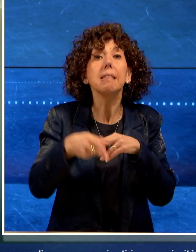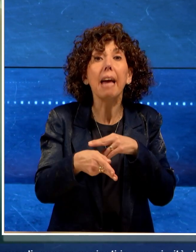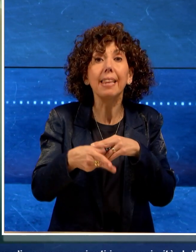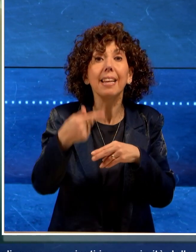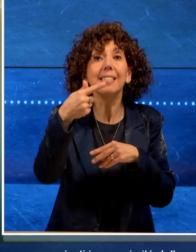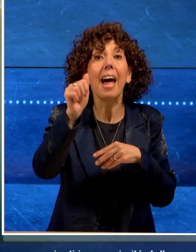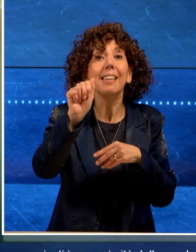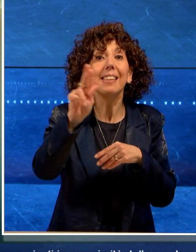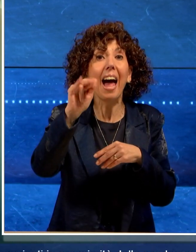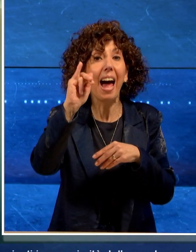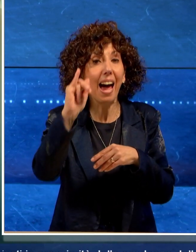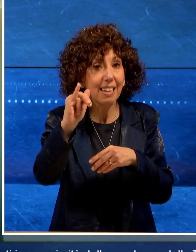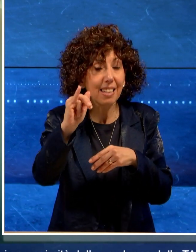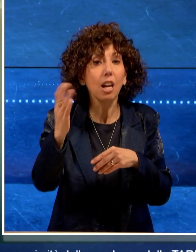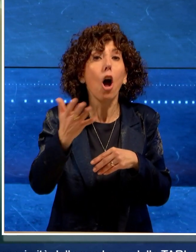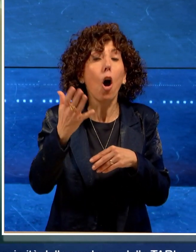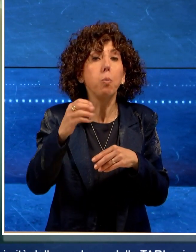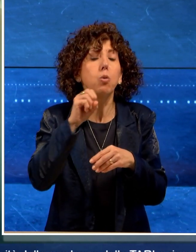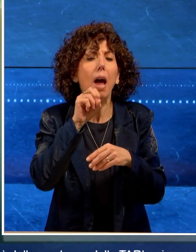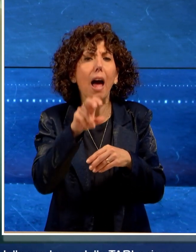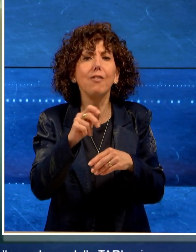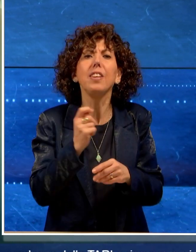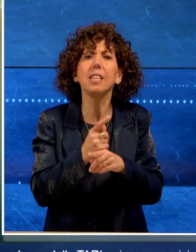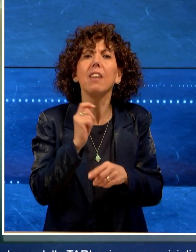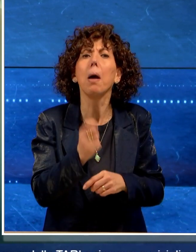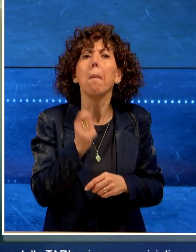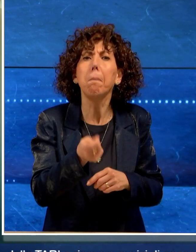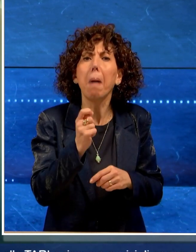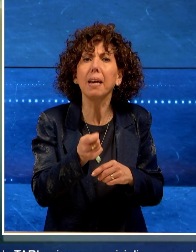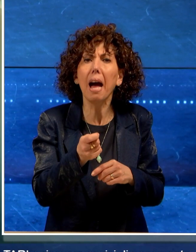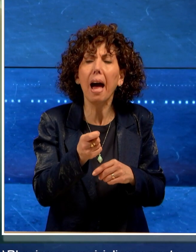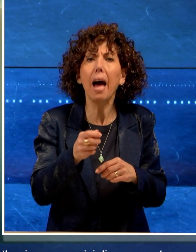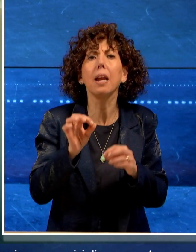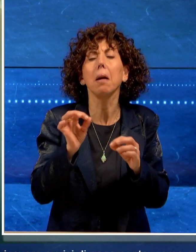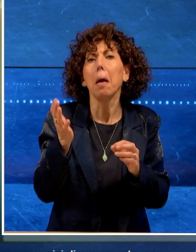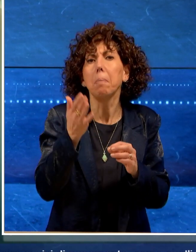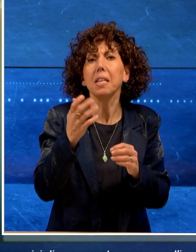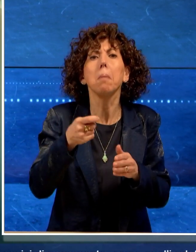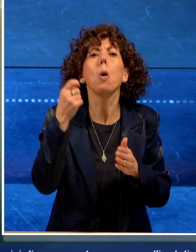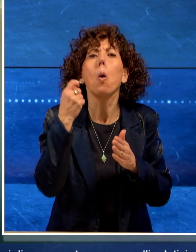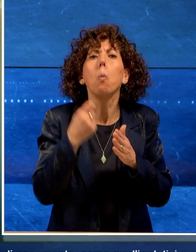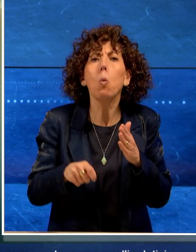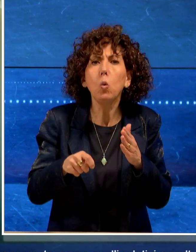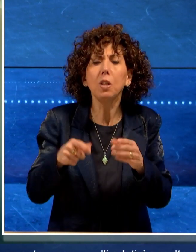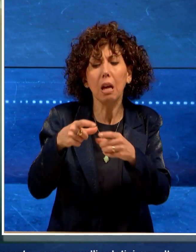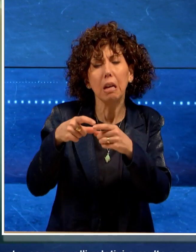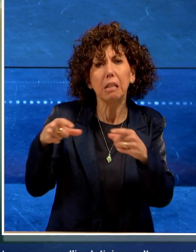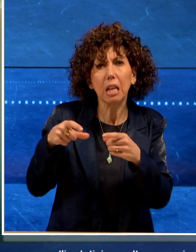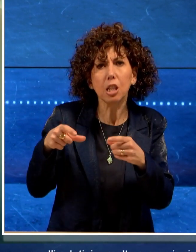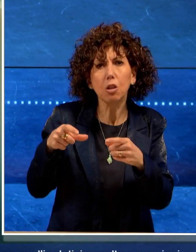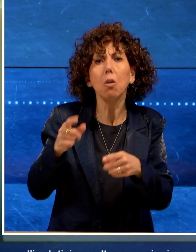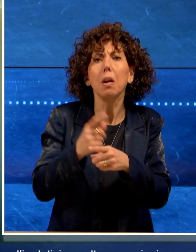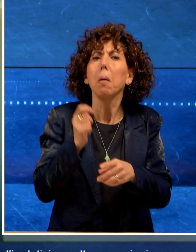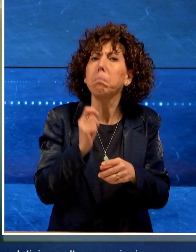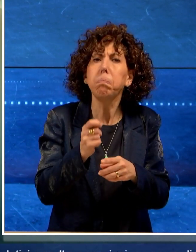della Tari o ricevere avvisi di pagamento come quelli relativi a multe o sanzioni e